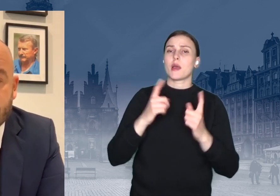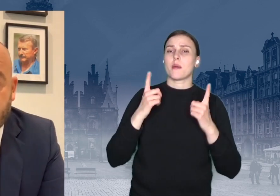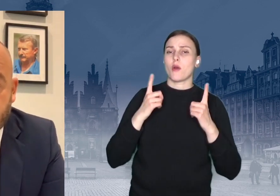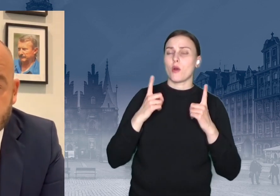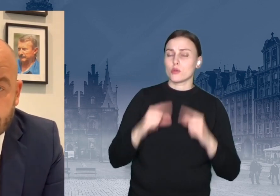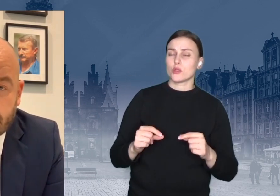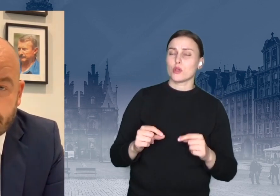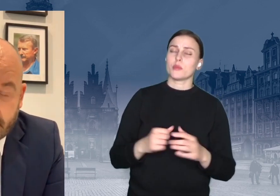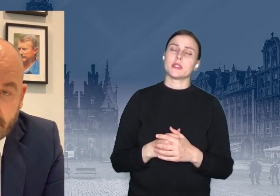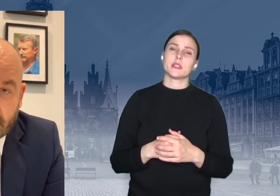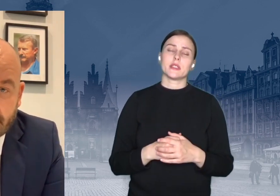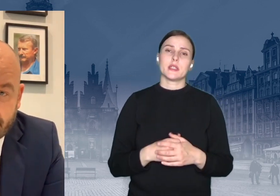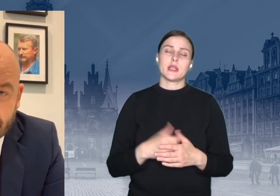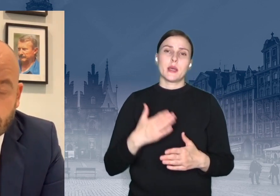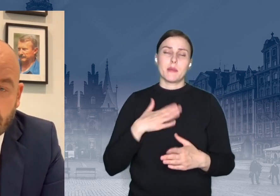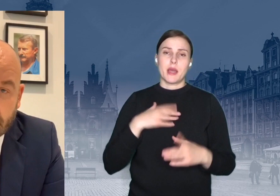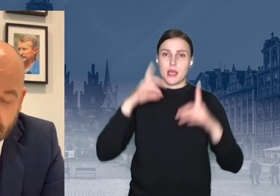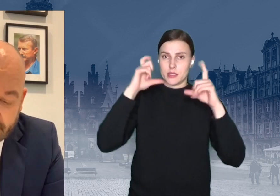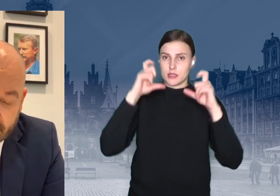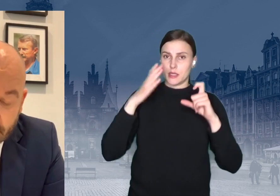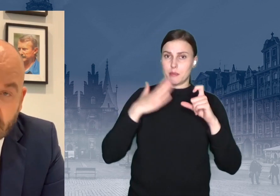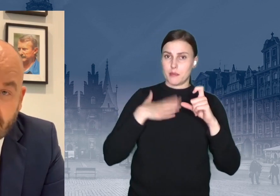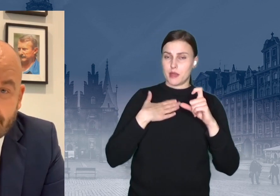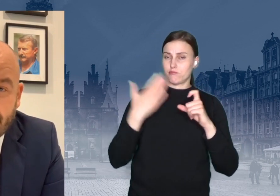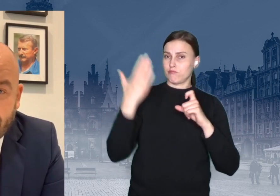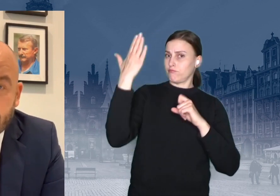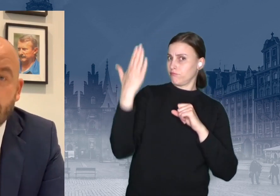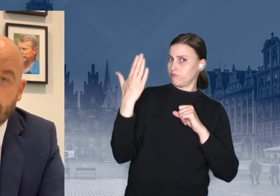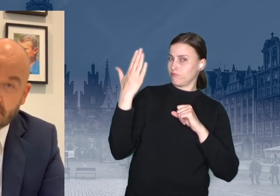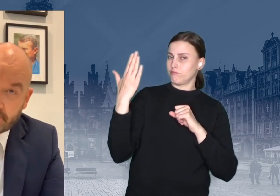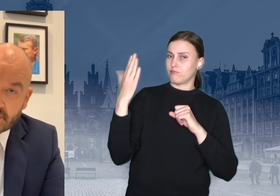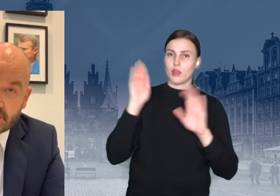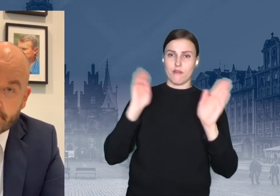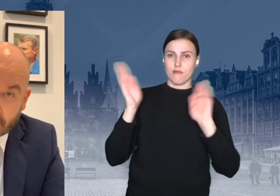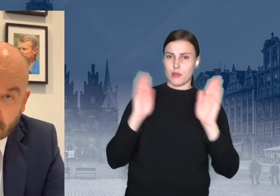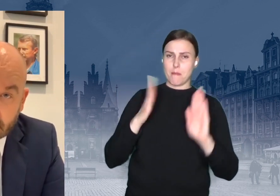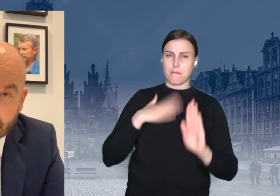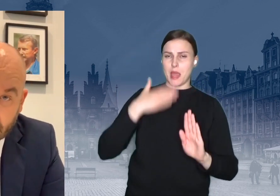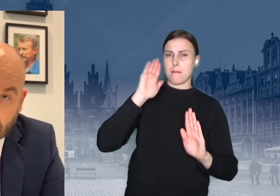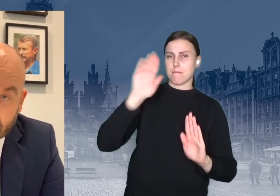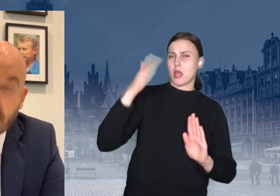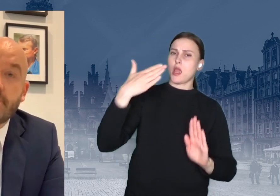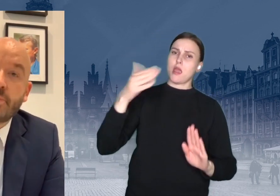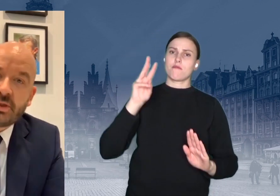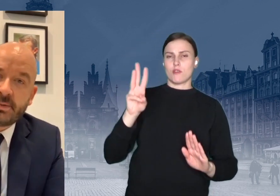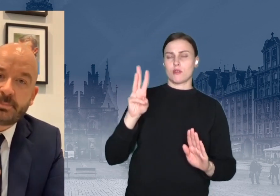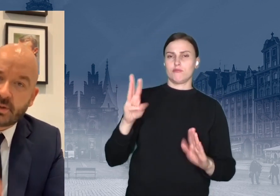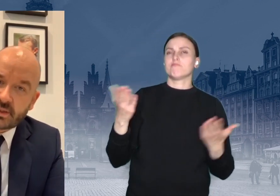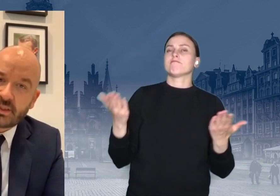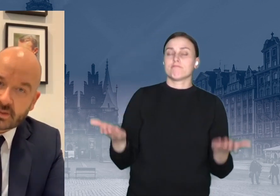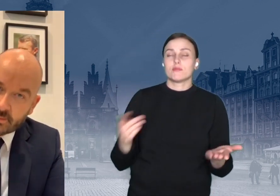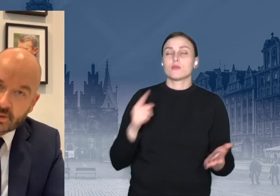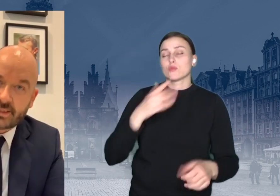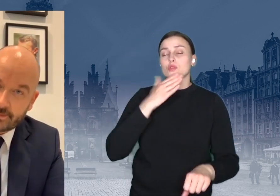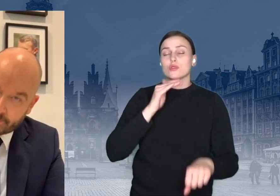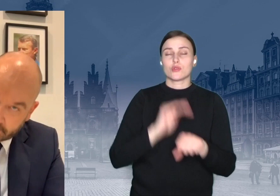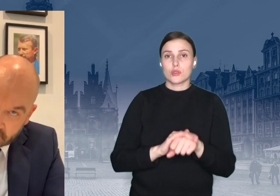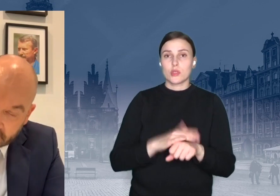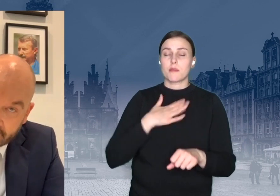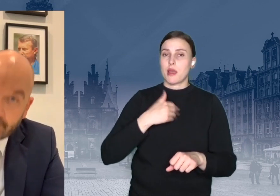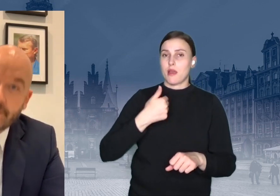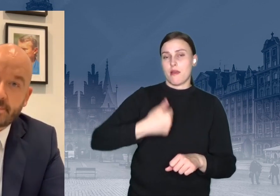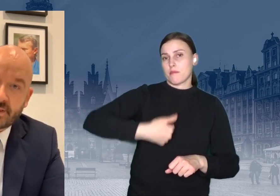zdjęcia profilowego na Facebooku fajne BM-ki, muszą się z tym niestety pogodzić, moi drodzy. Musi być priorytet dla komunikacji publicznej,